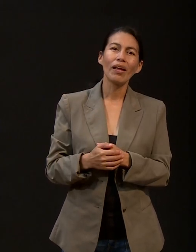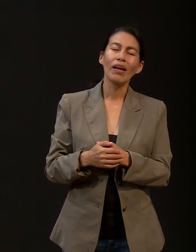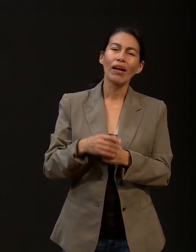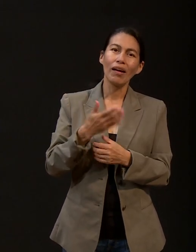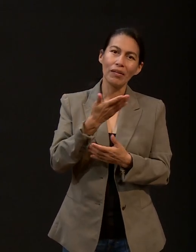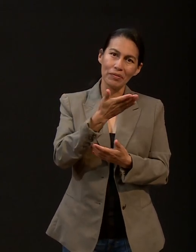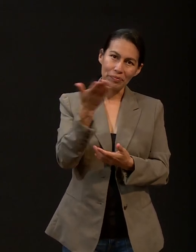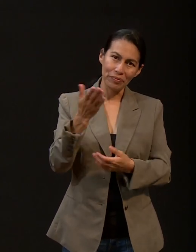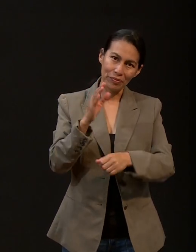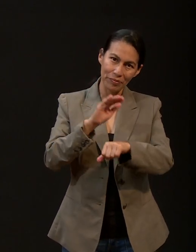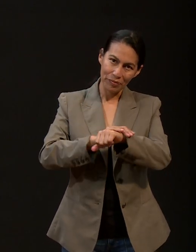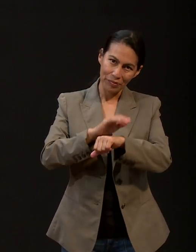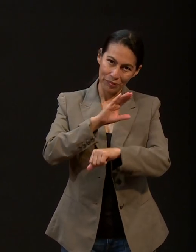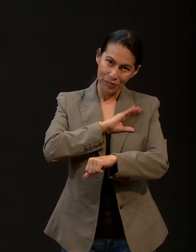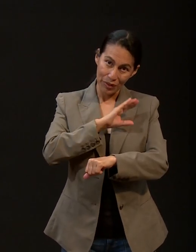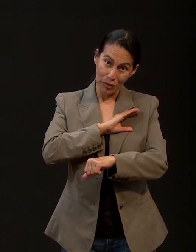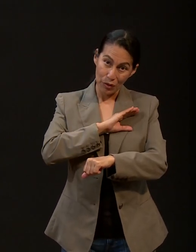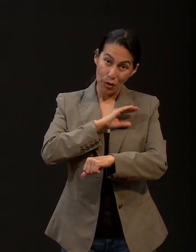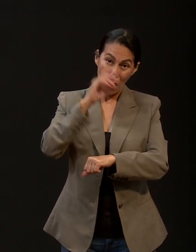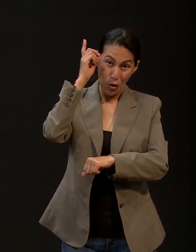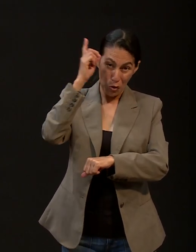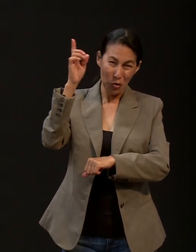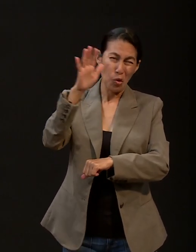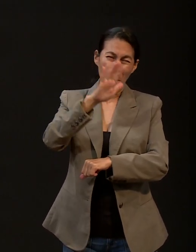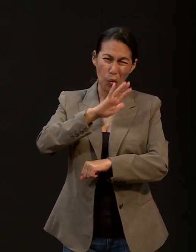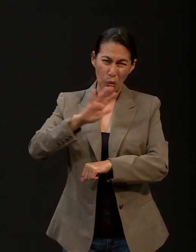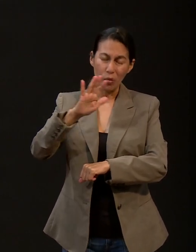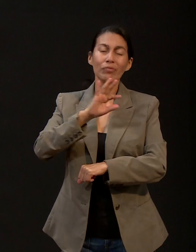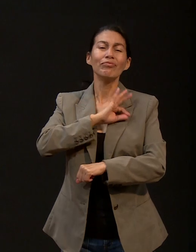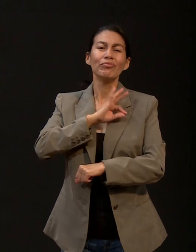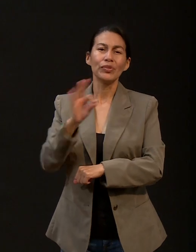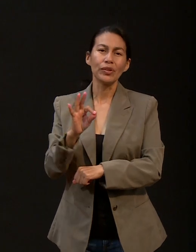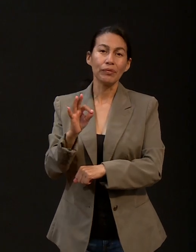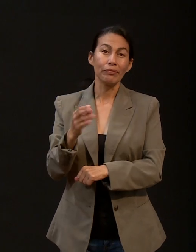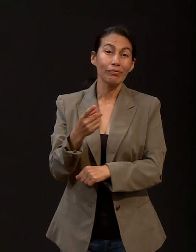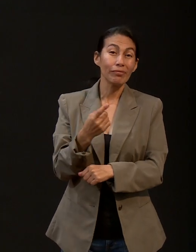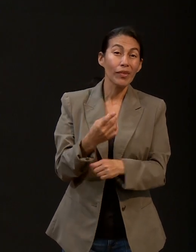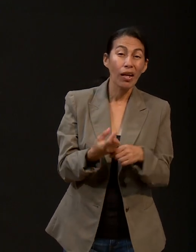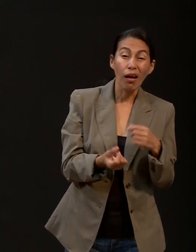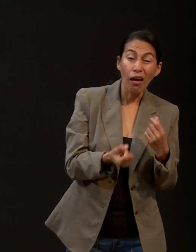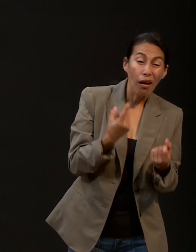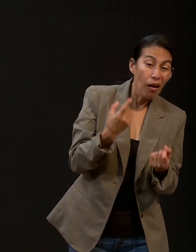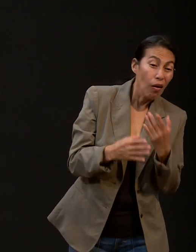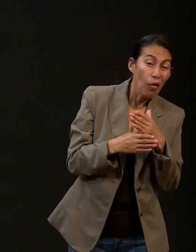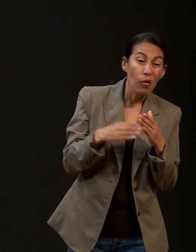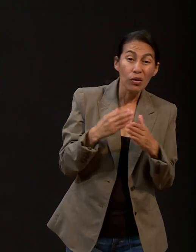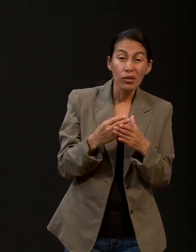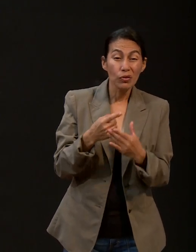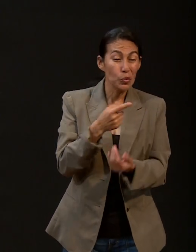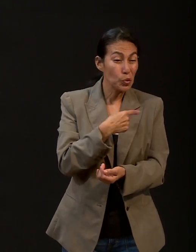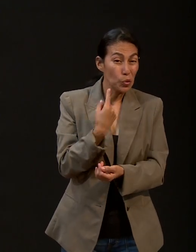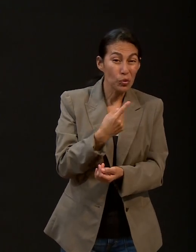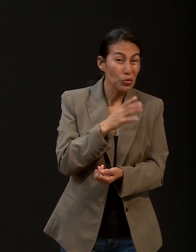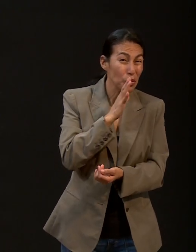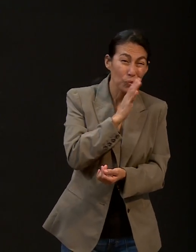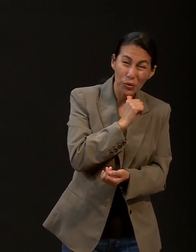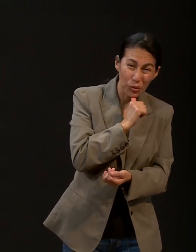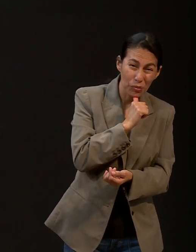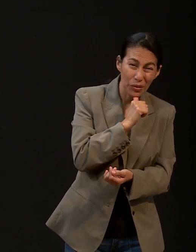es posible para Dios. Lo que nosotros no podemos hacer, Él sí lo puede hacer. Pero debemos entregar la voluntad